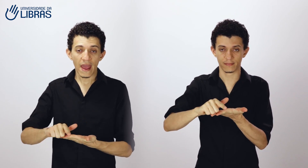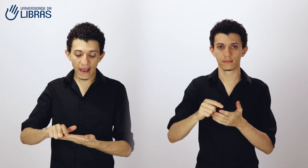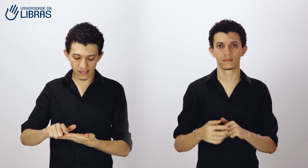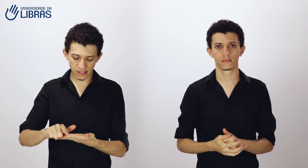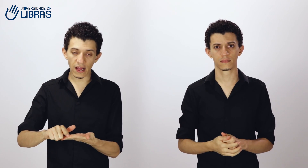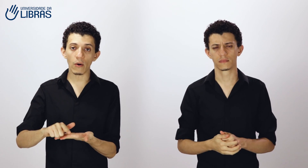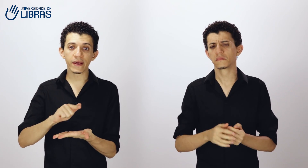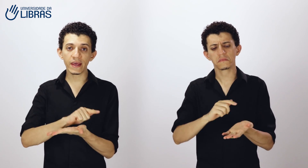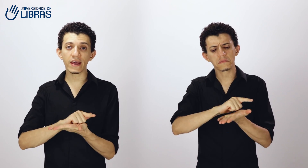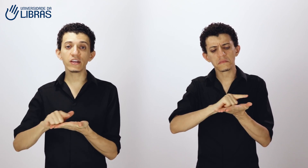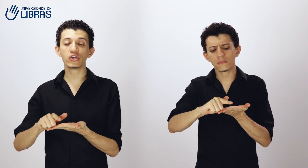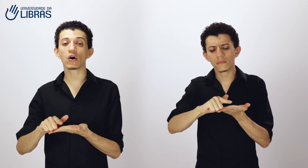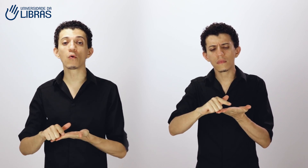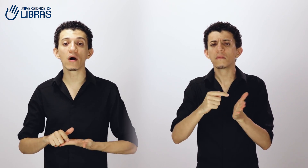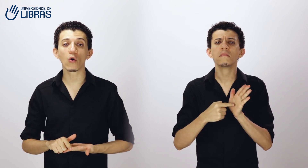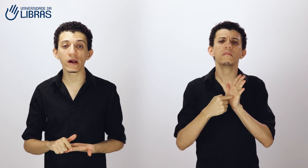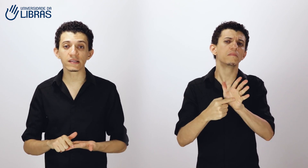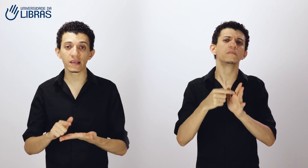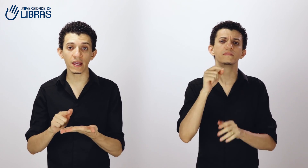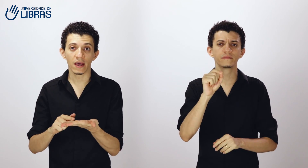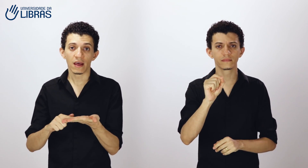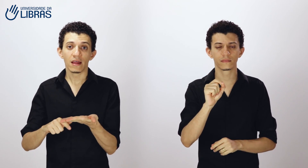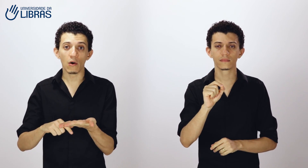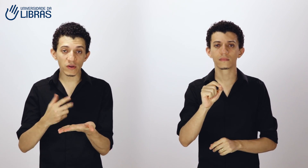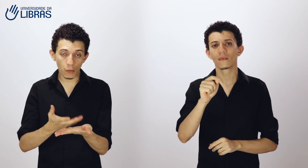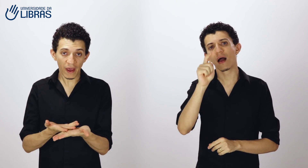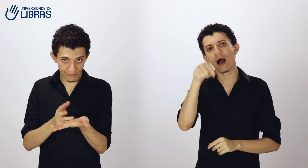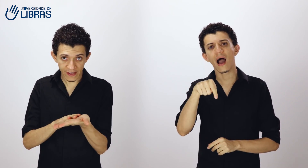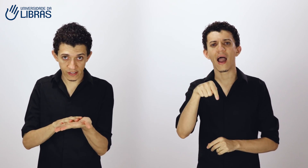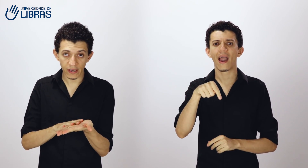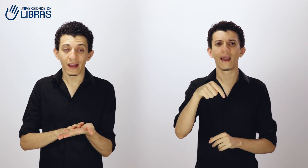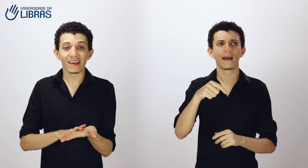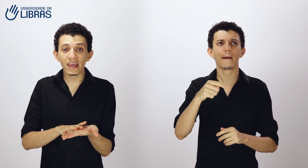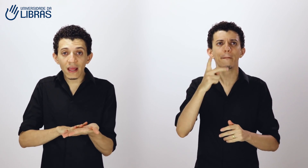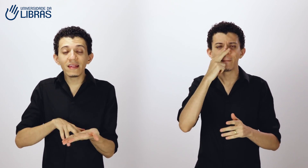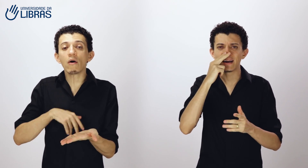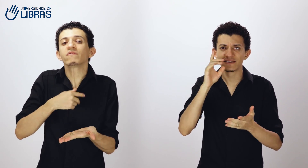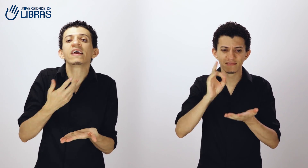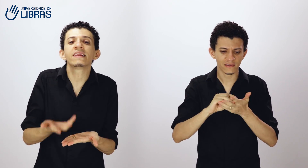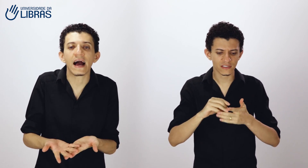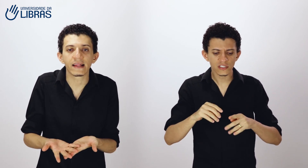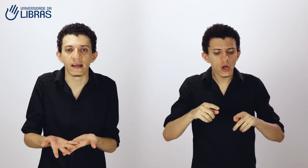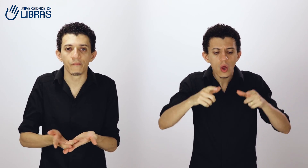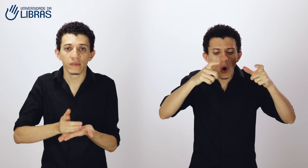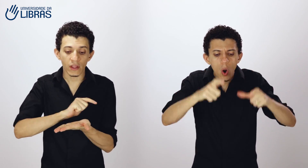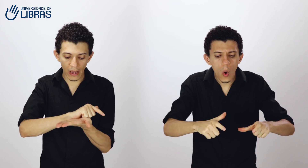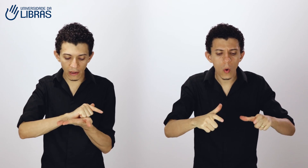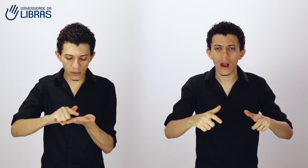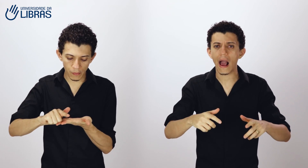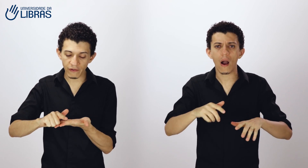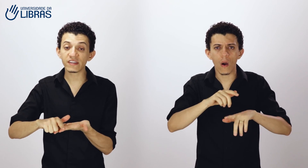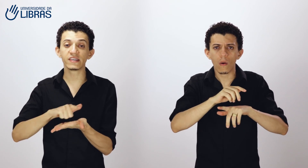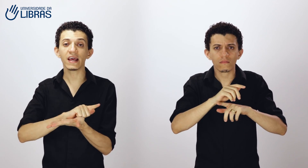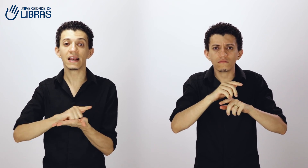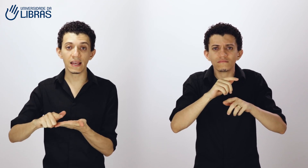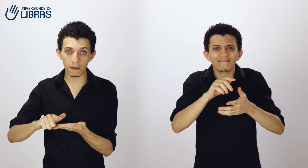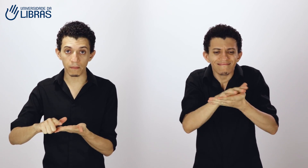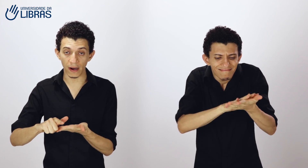Esse sinal aqui indica alguma coisa, uma superfície que não tem nada. Então, ela é uma superfície limpa.